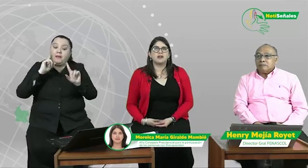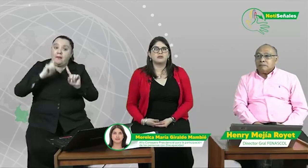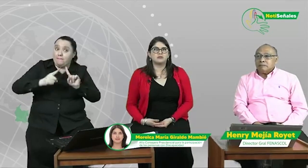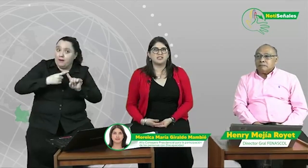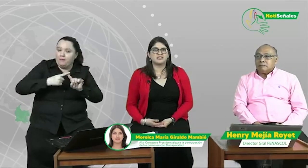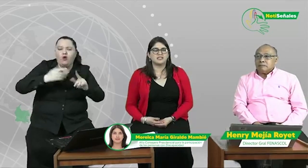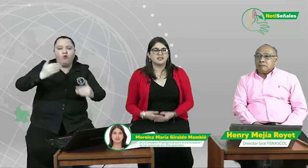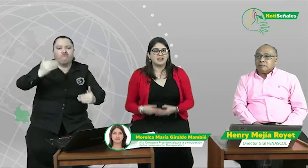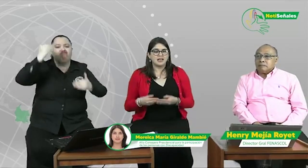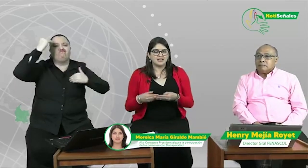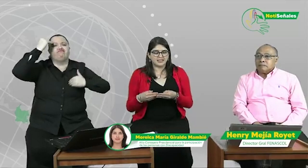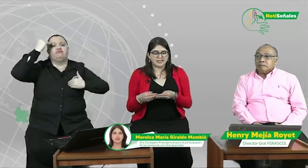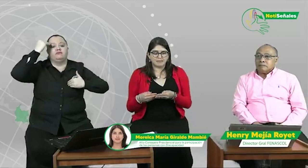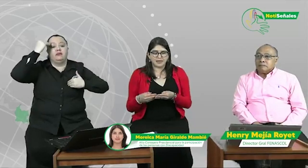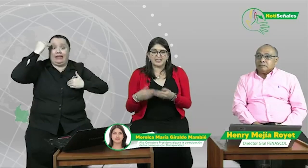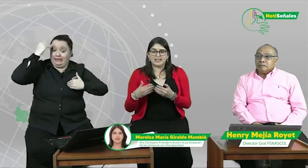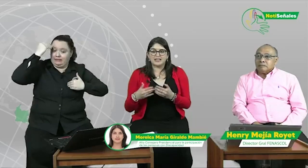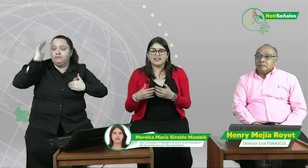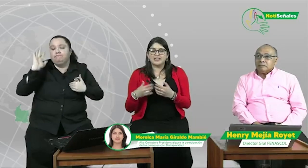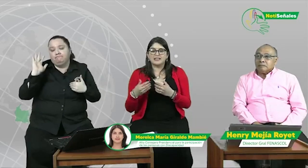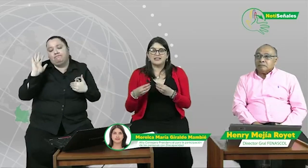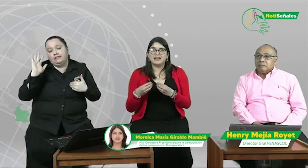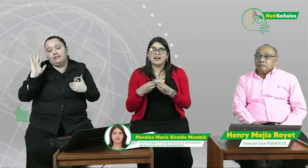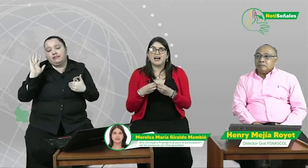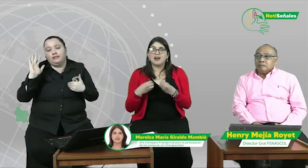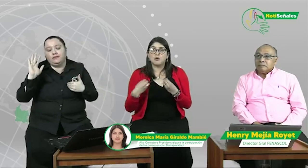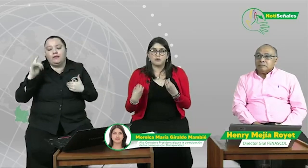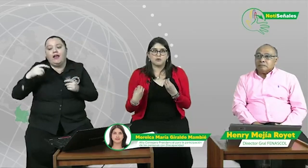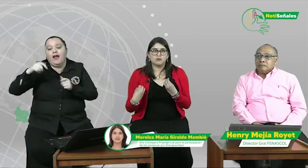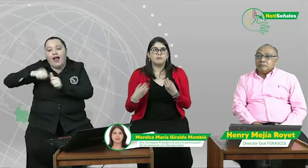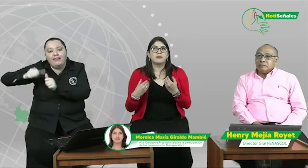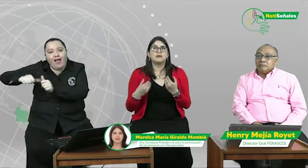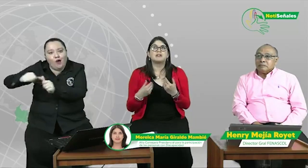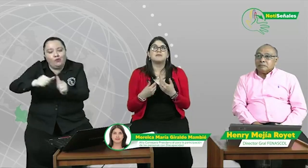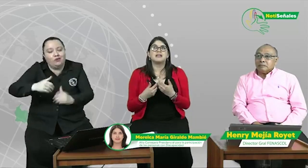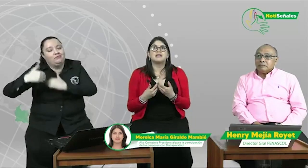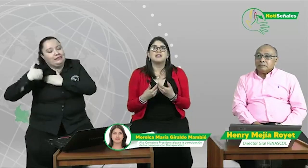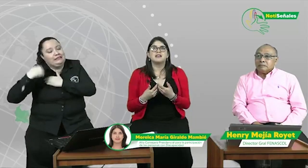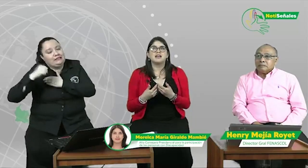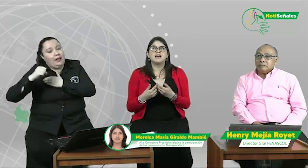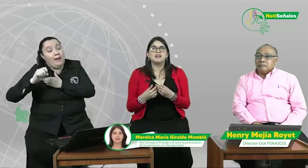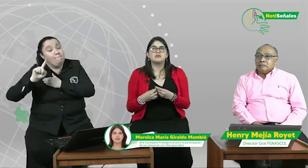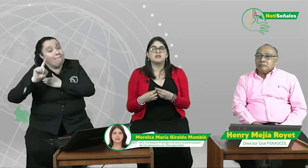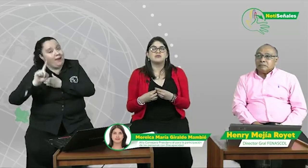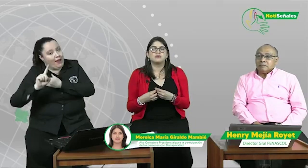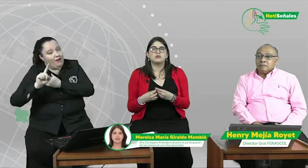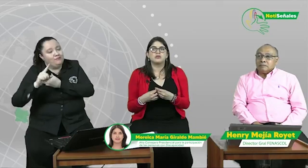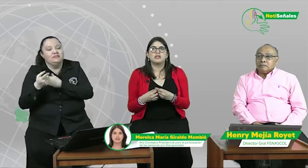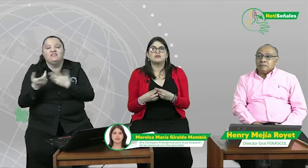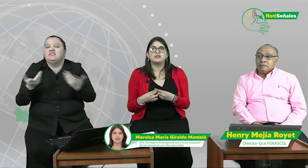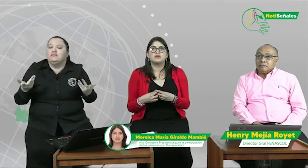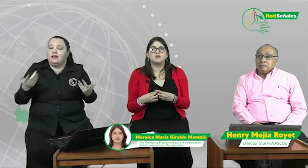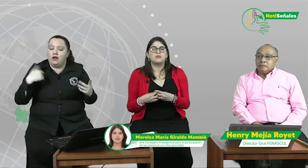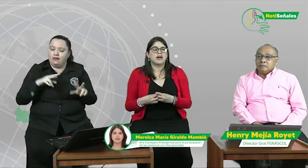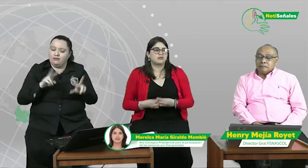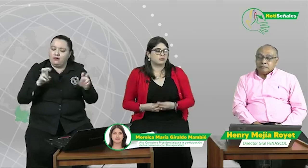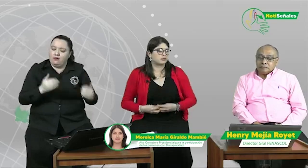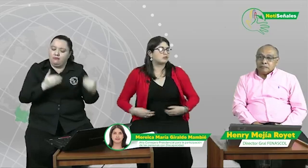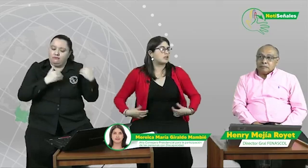conciencia sí depende de cada uno, pero también es un asunto que nos incumbe a todos. Claro,